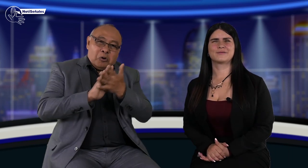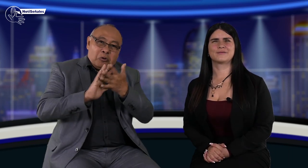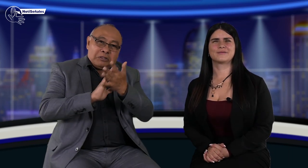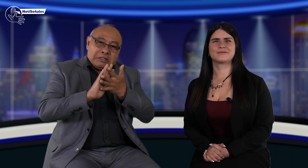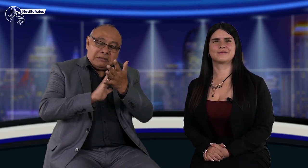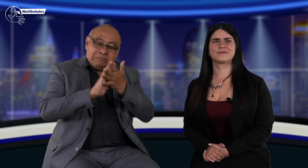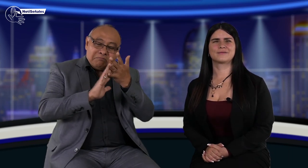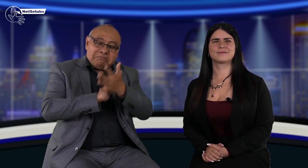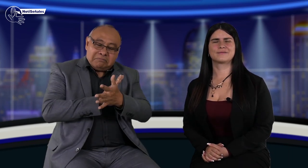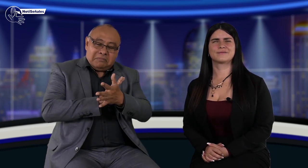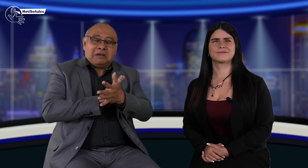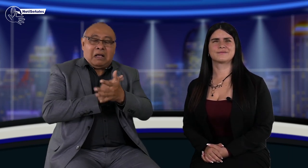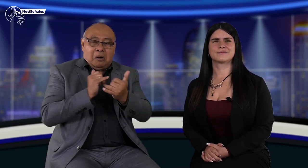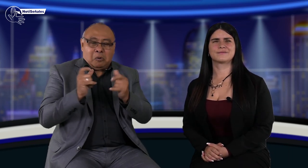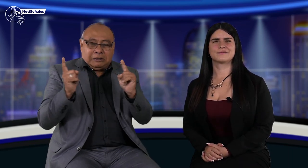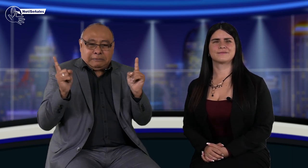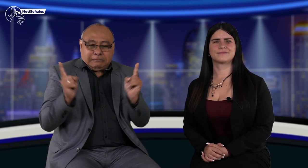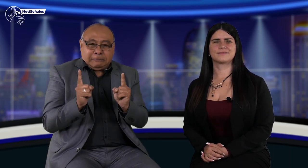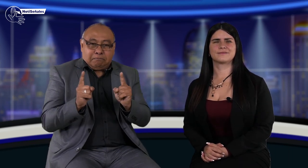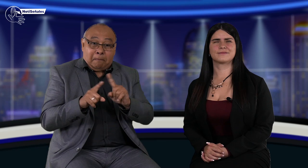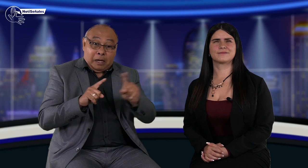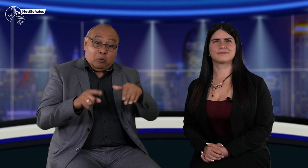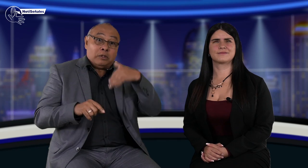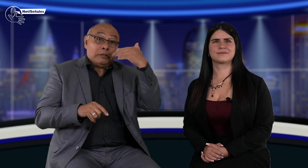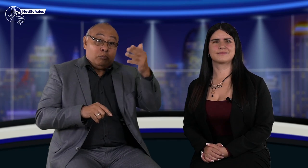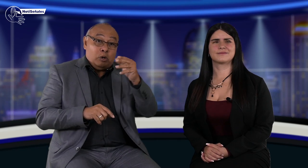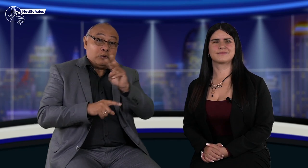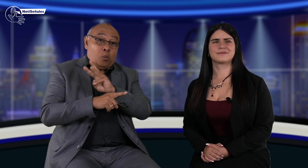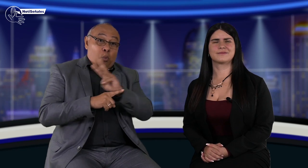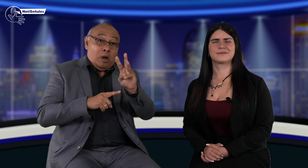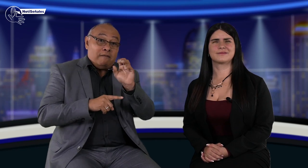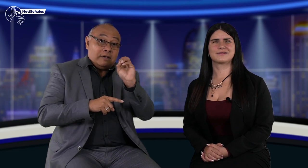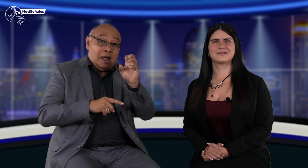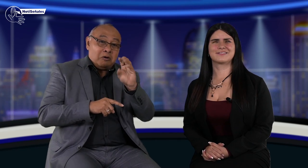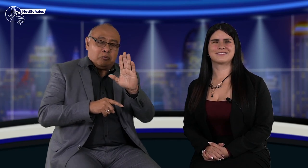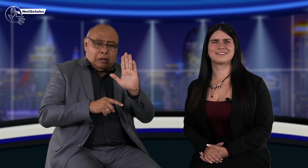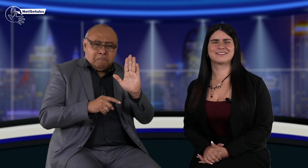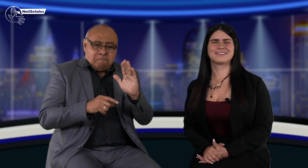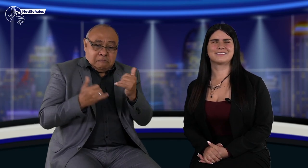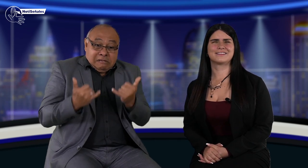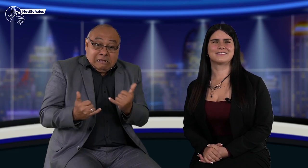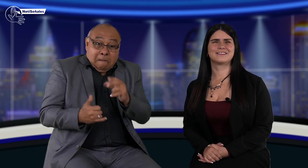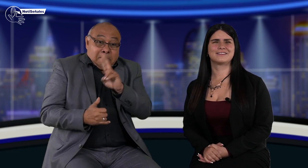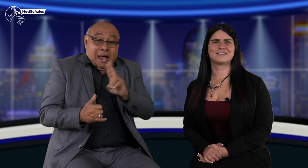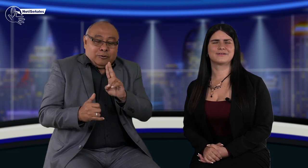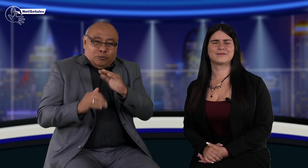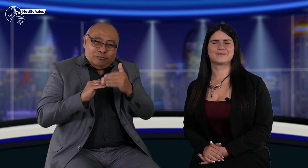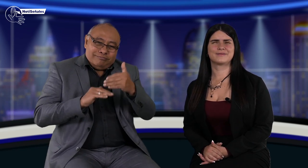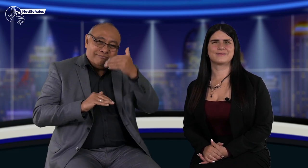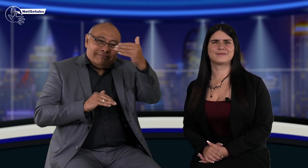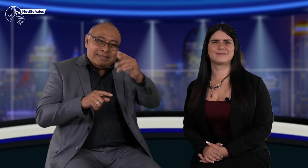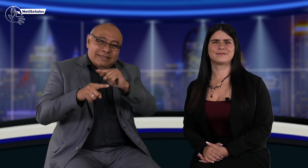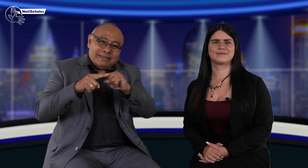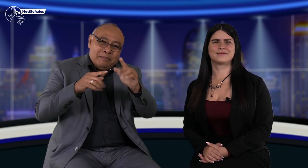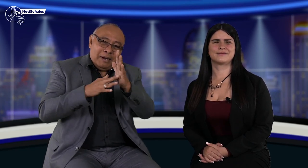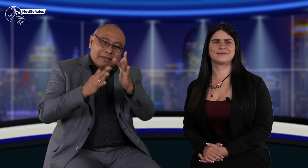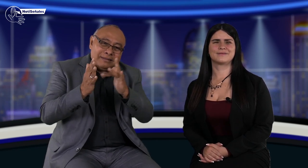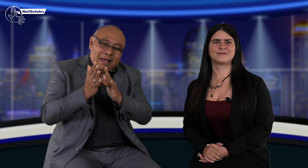Noticienales la información es corta, pero luego realizaremos el webinario. No digo que ahora en marzo. Pensaría que después de